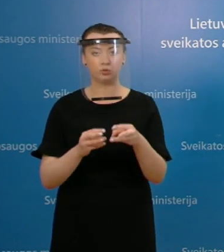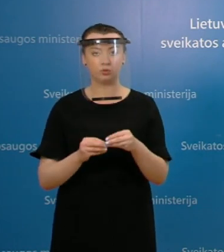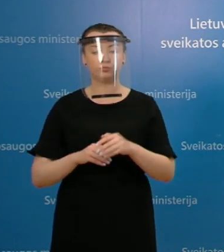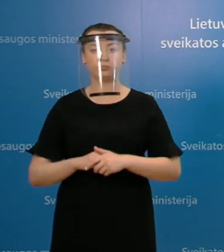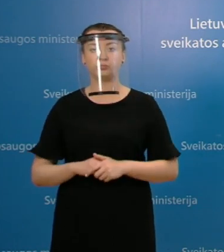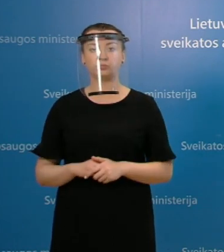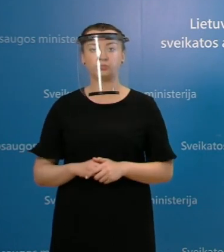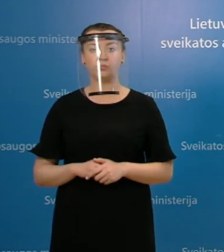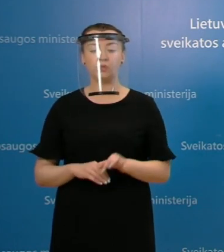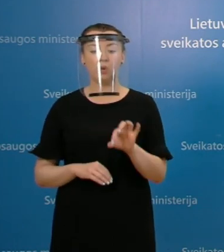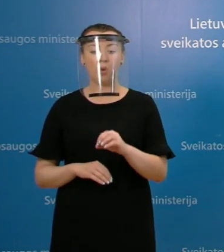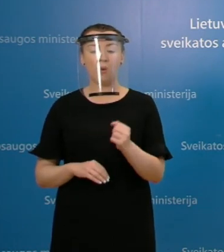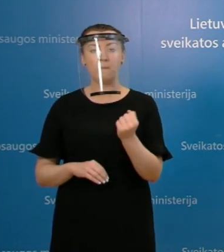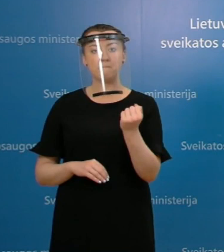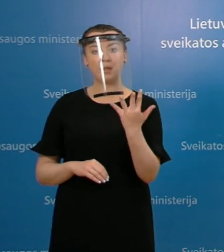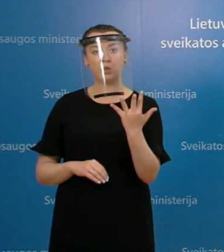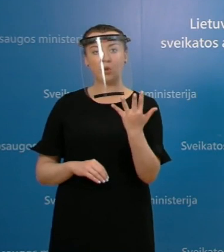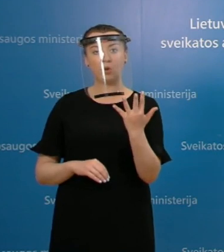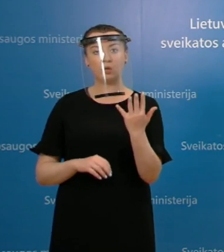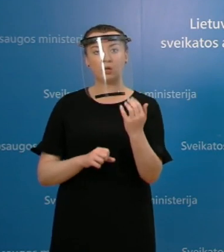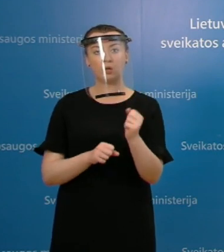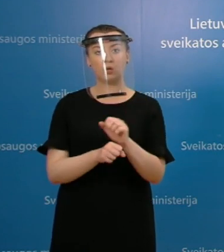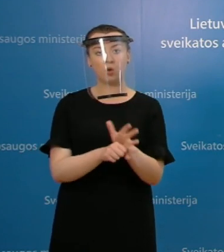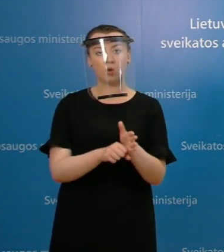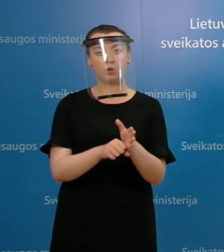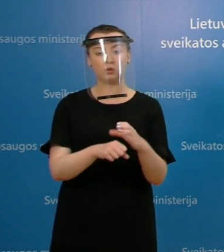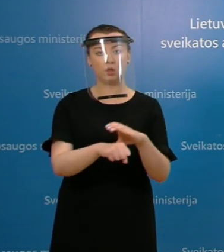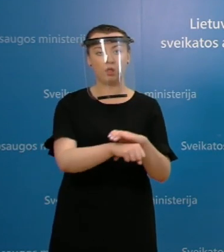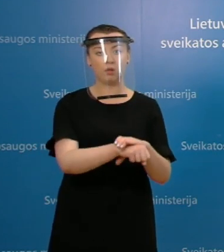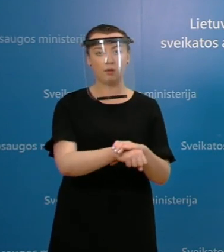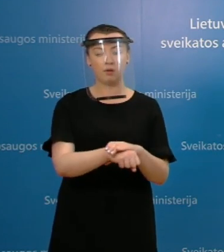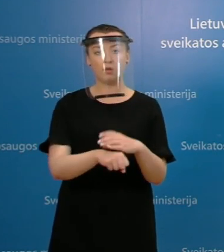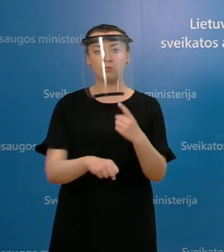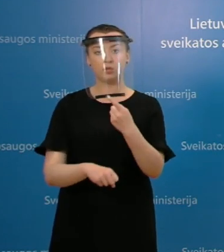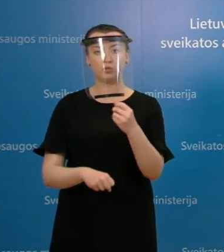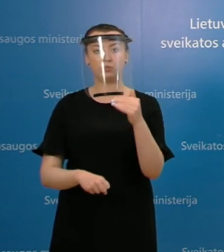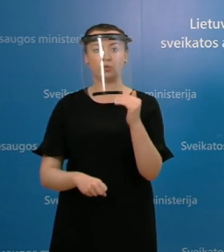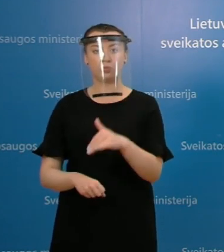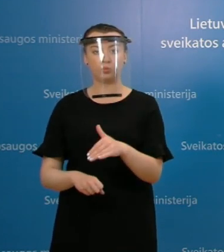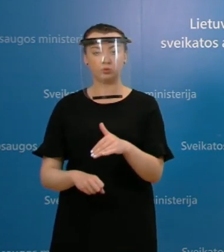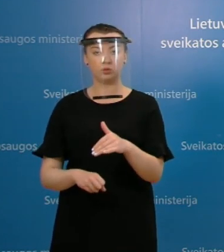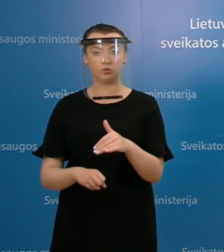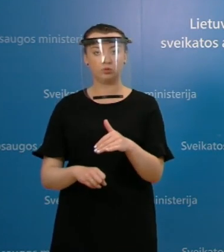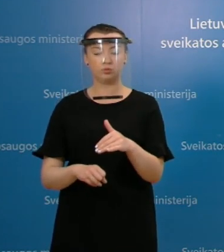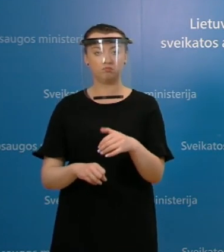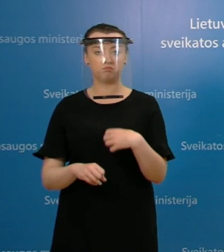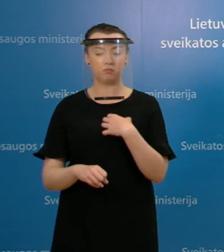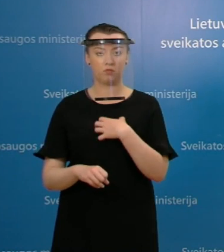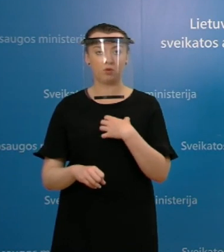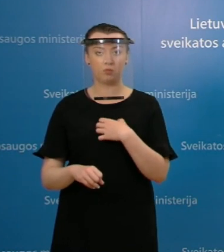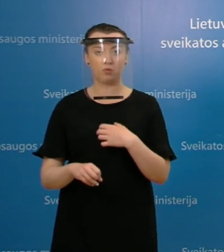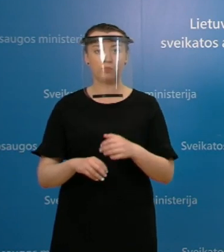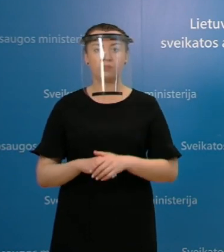yra 15 atvejai 100 tūkstančių gyventojų per pasitaręsias 14 dienų. Ir